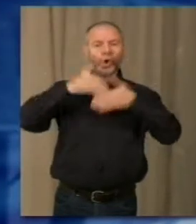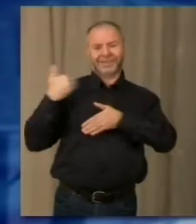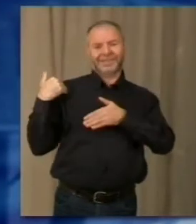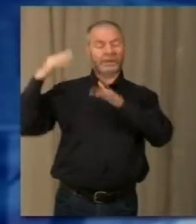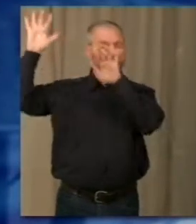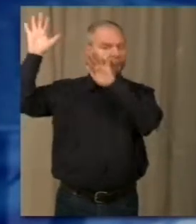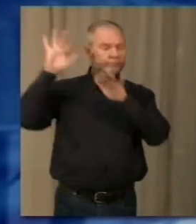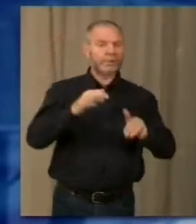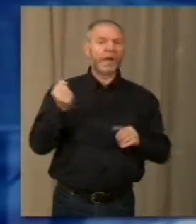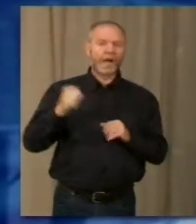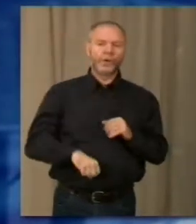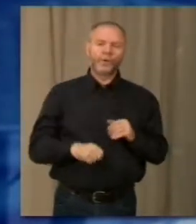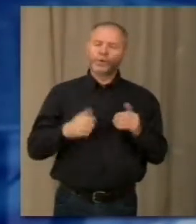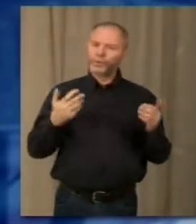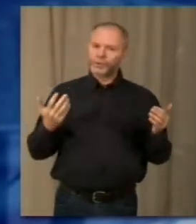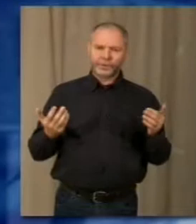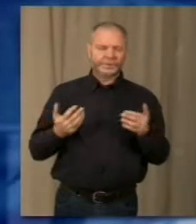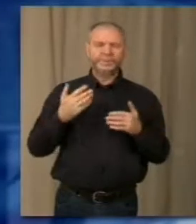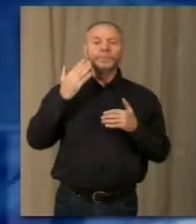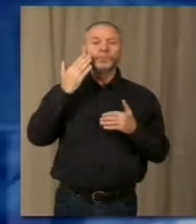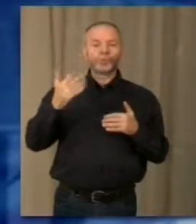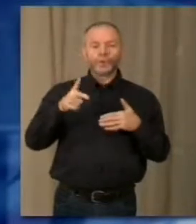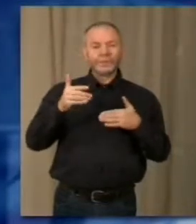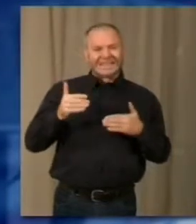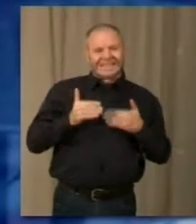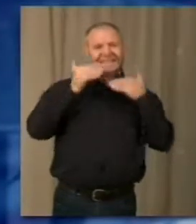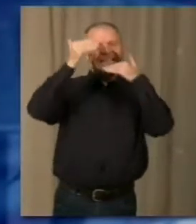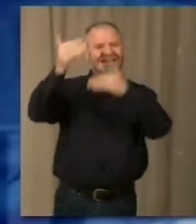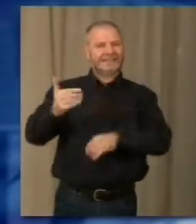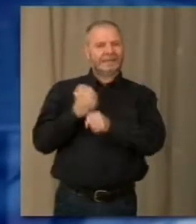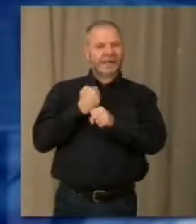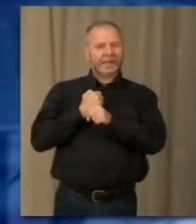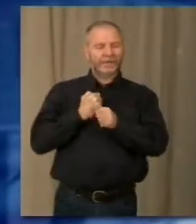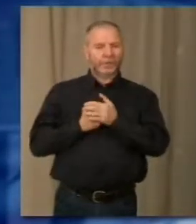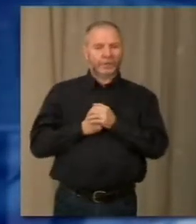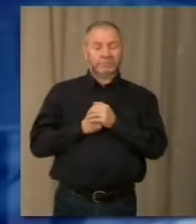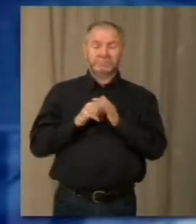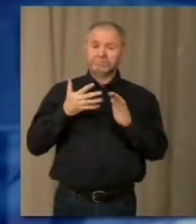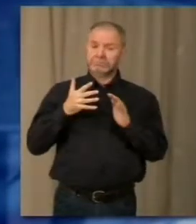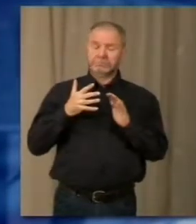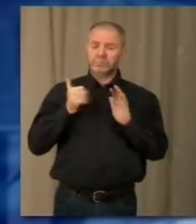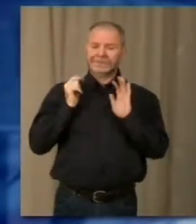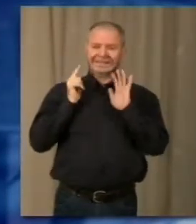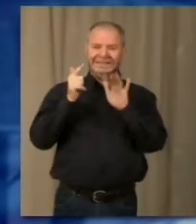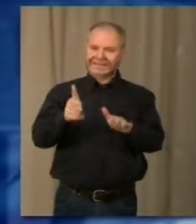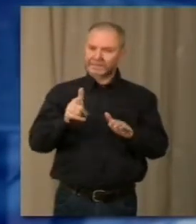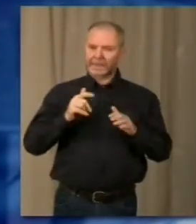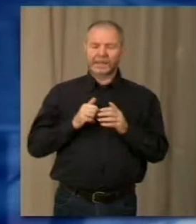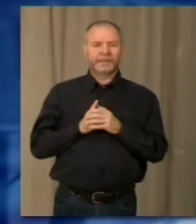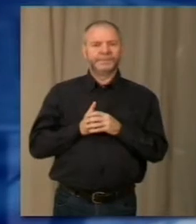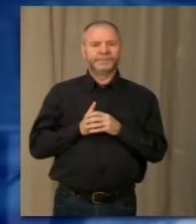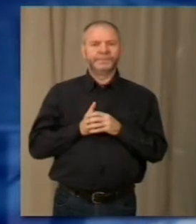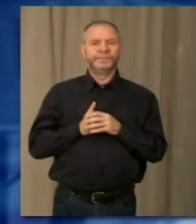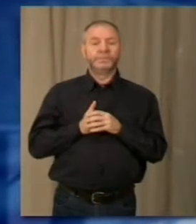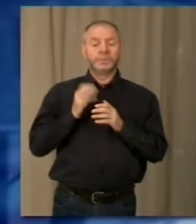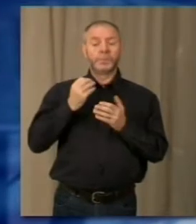dalla frana di Canero Riviera, un imprevisto che ritarda ulteriormente i lavori. Slitta così la riapertura almeno di una settimana. La